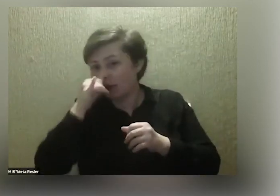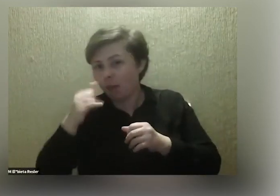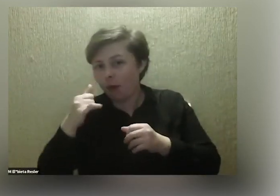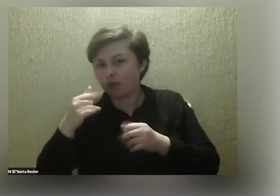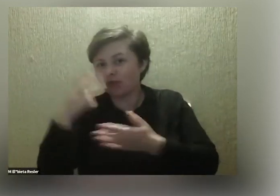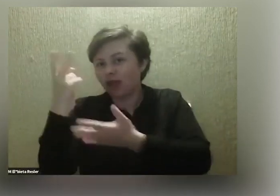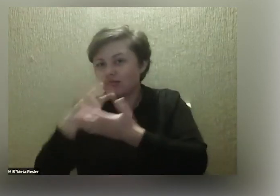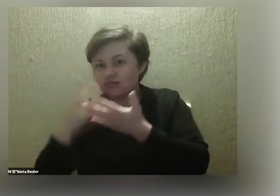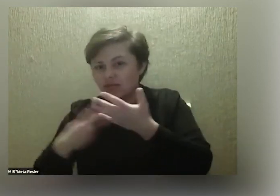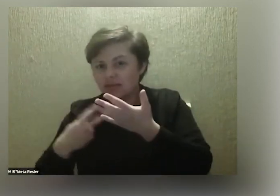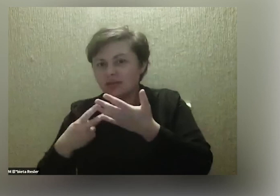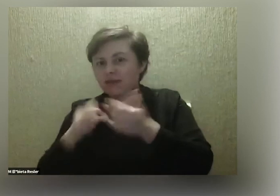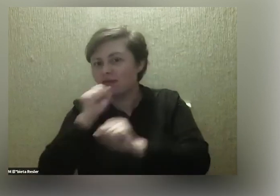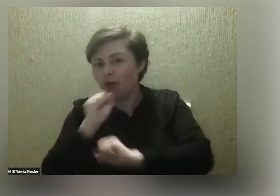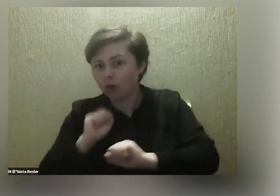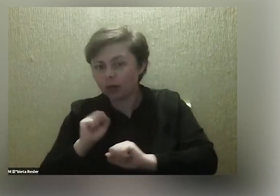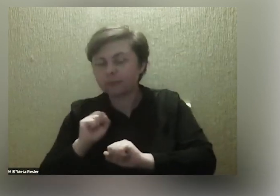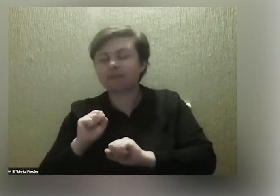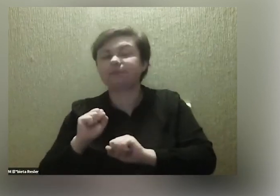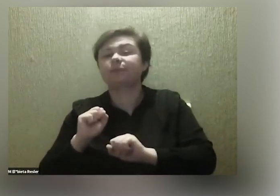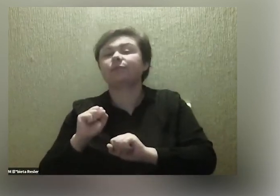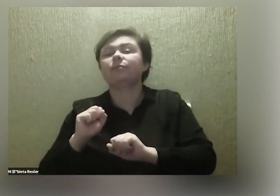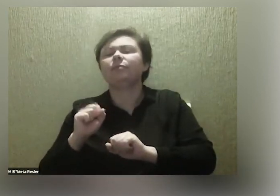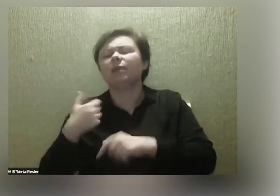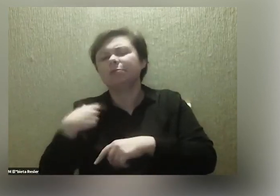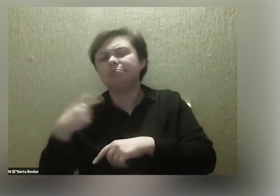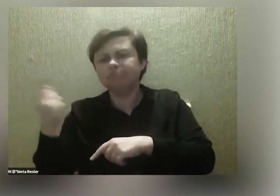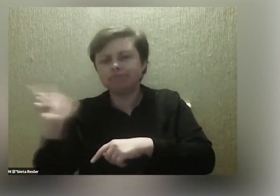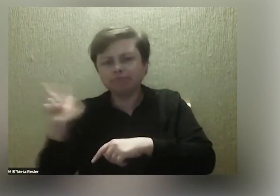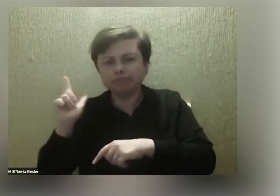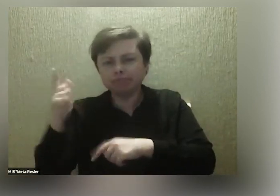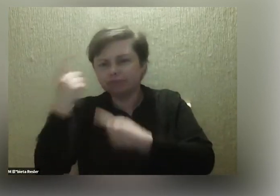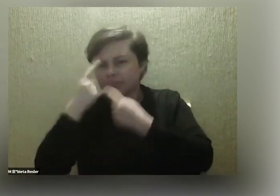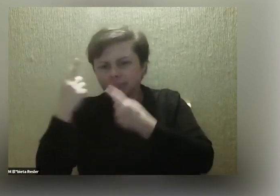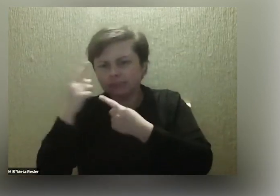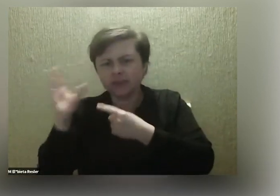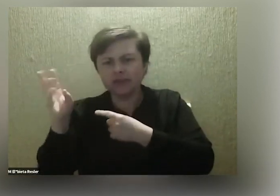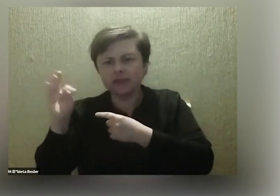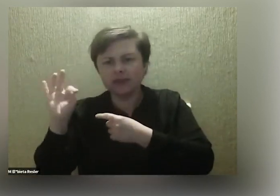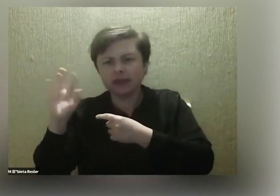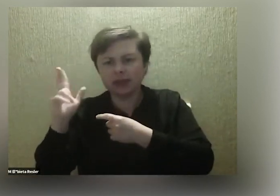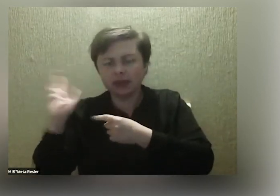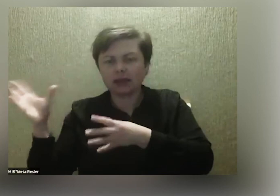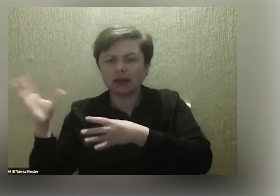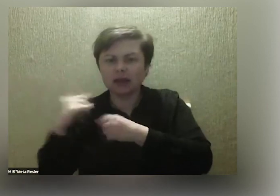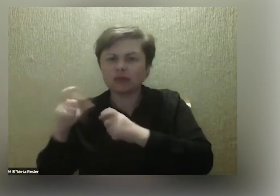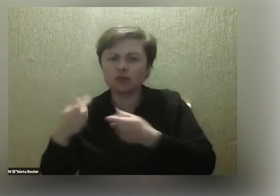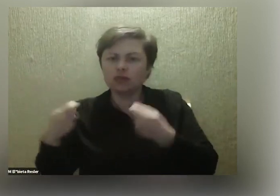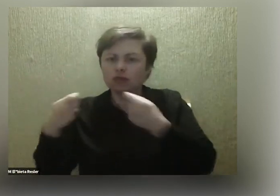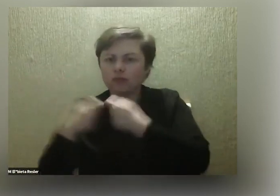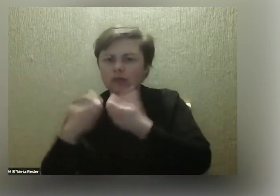czytać nigdzie. Myślimy o czymś z Witkiem, o stworzeniu czegoś wspólnie,